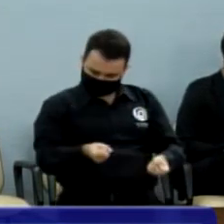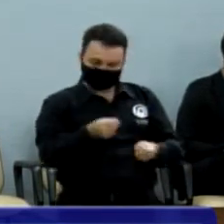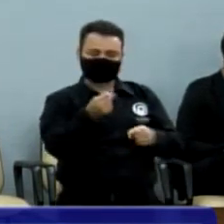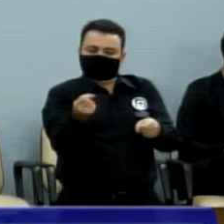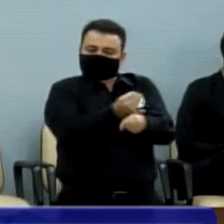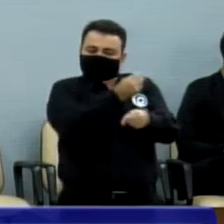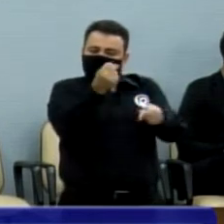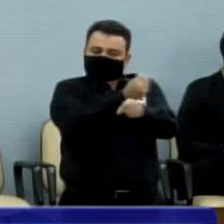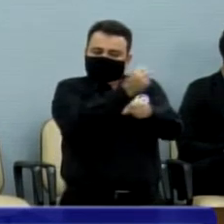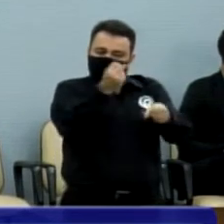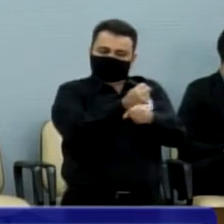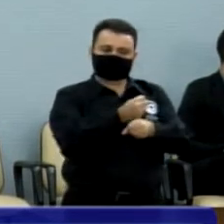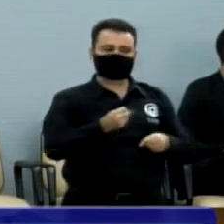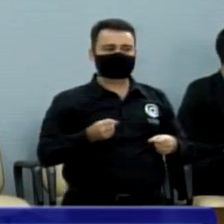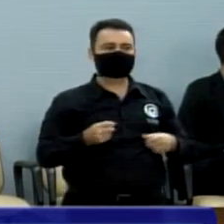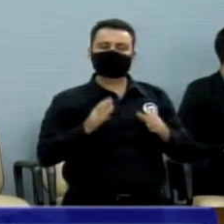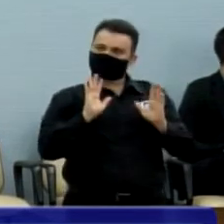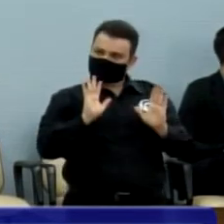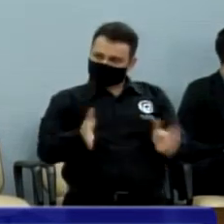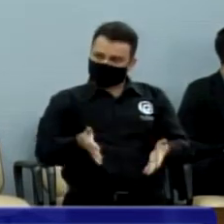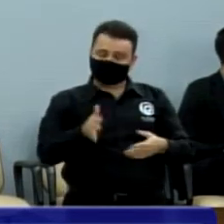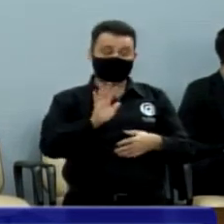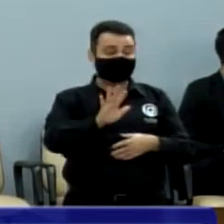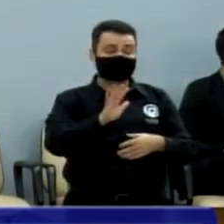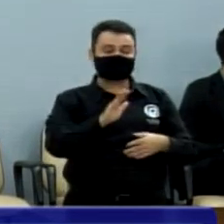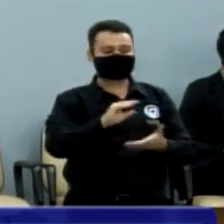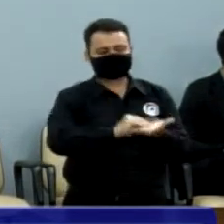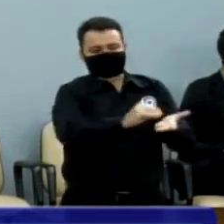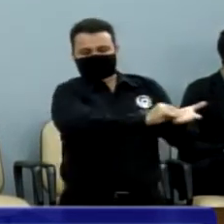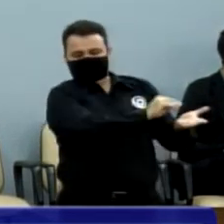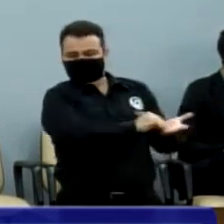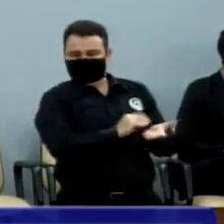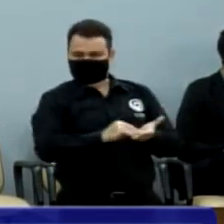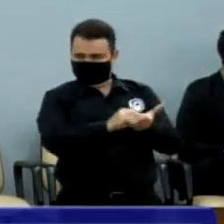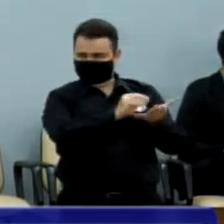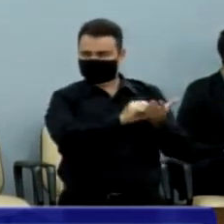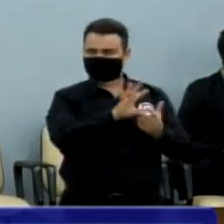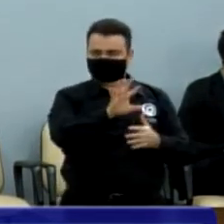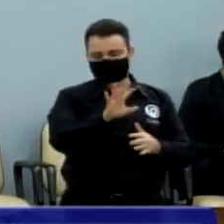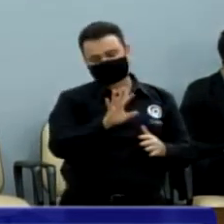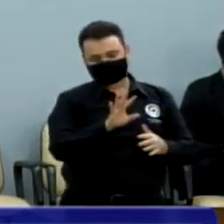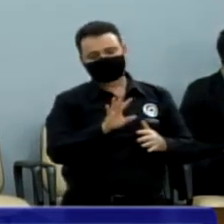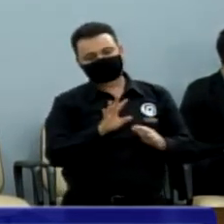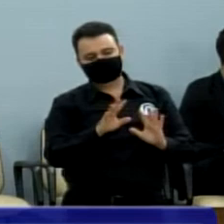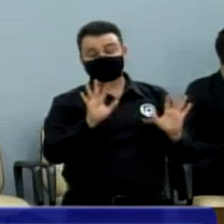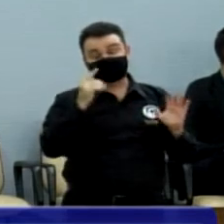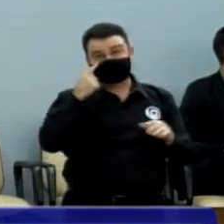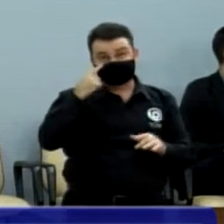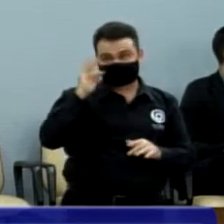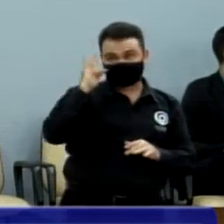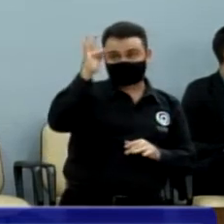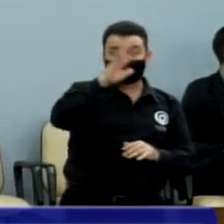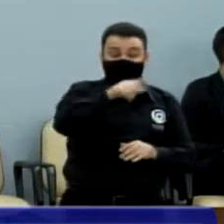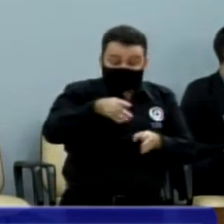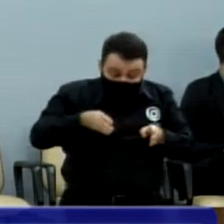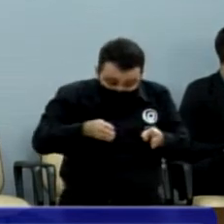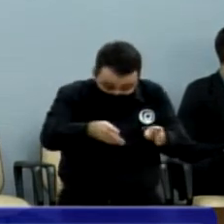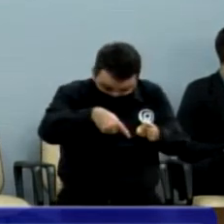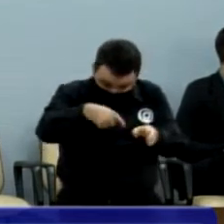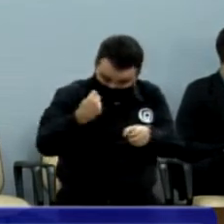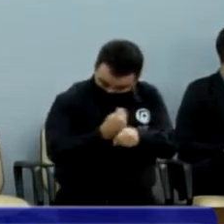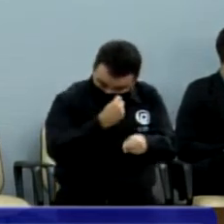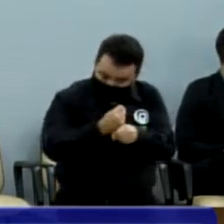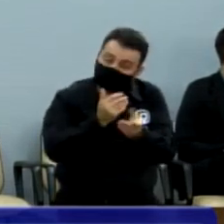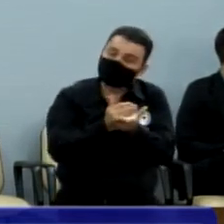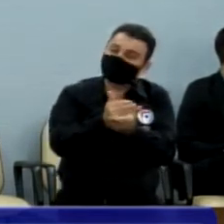não foi possível. Aí começamos a lutar pelo melhor caminho e já está sendo executada ali, já estão sendo executadas as obras pela melhoria da estrada.